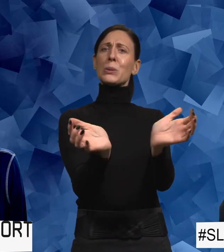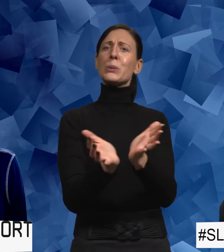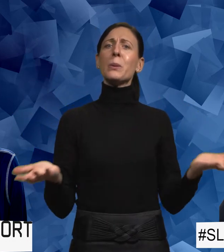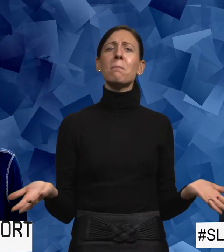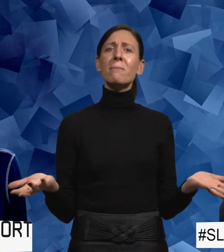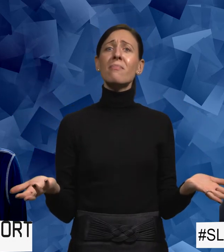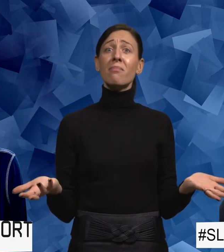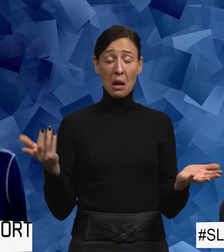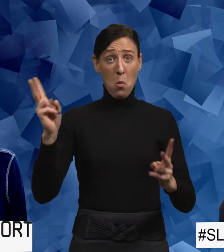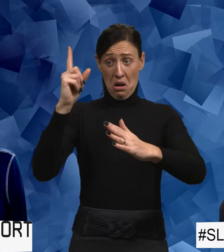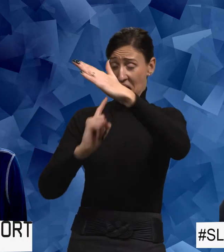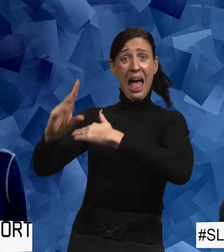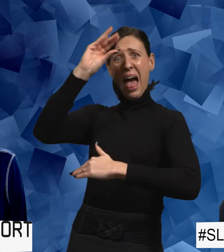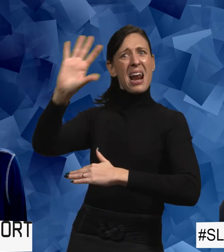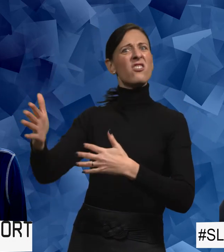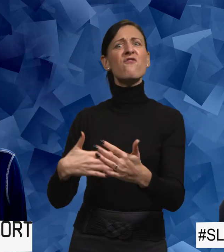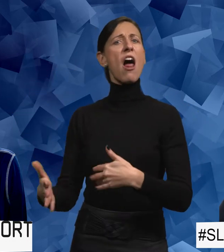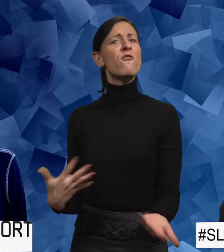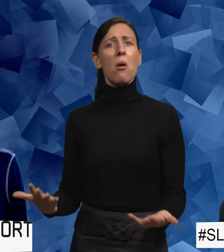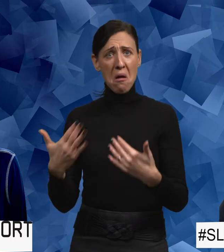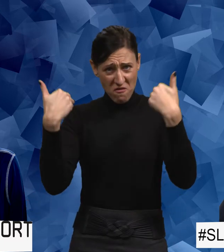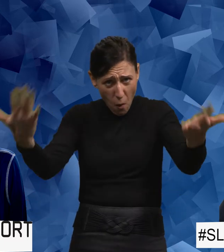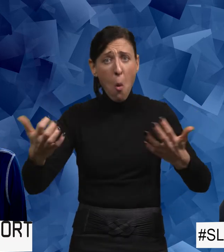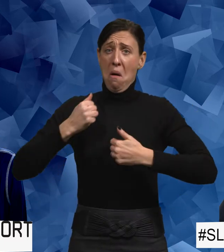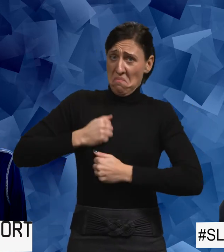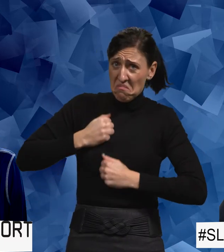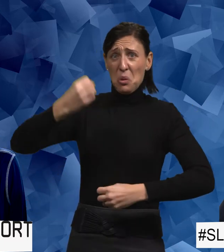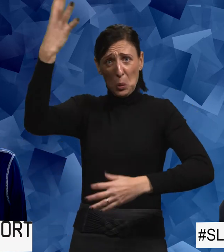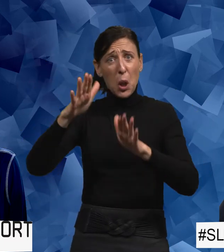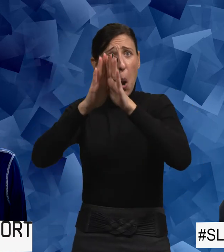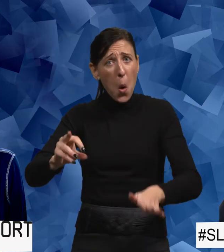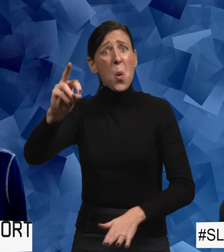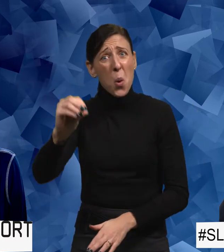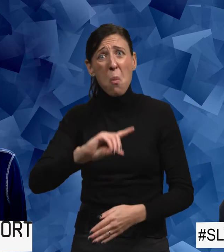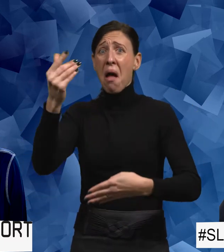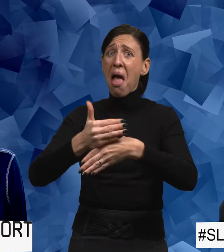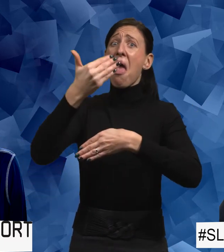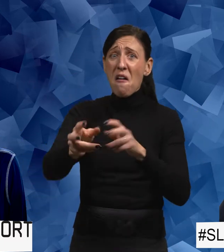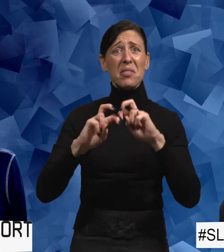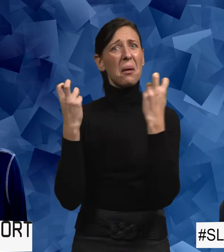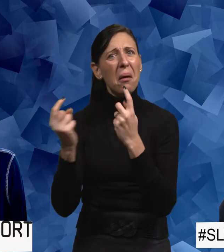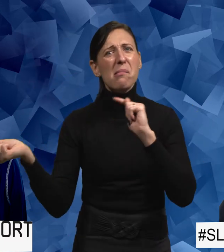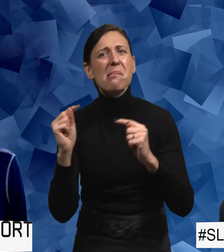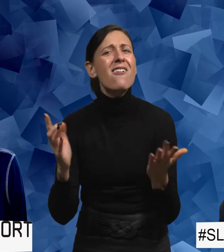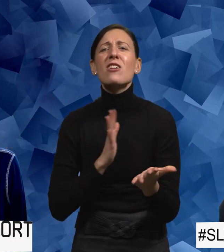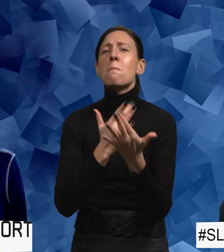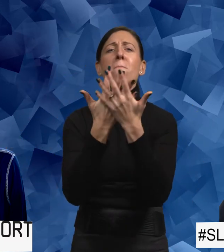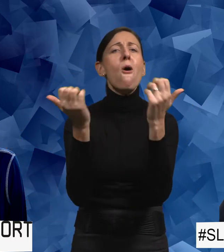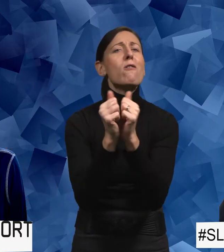heller egentligen. Kan man inte få tvätta sig och gör sig i ordning i lugn. kan väl snacka sen. Men det finns många sånt där jag har förstått inom sporten. Jag är ju